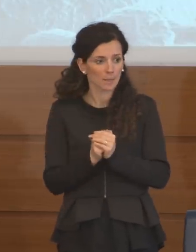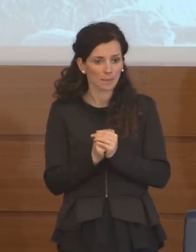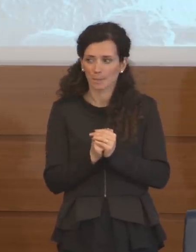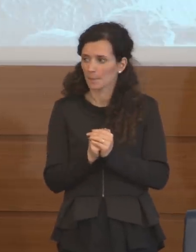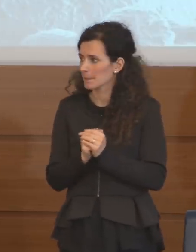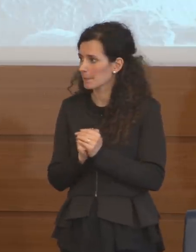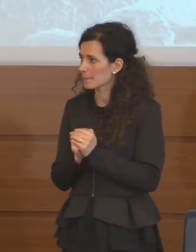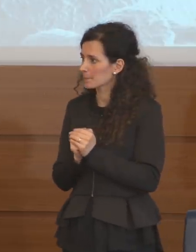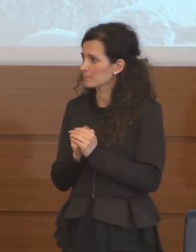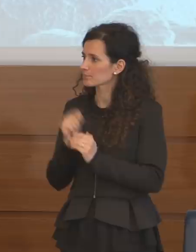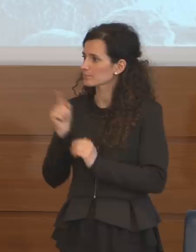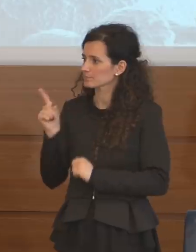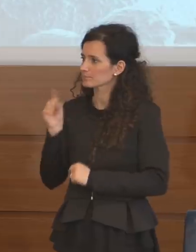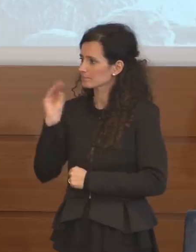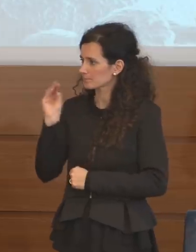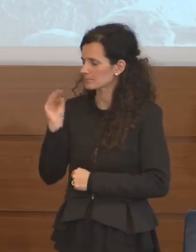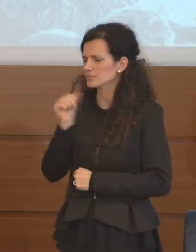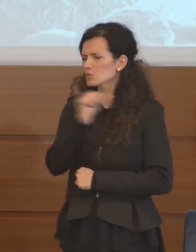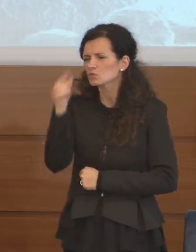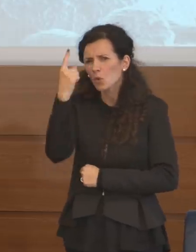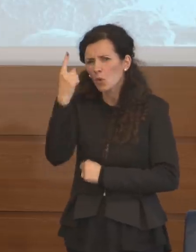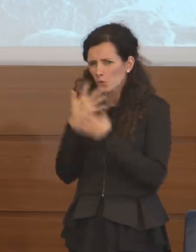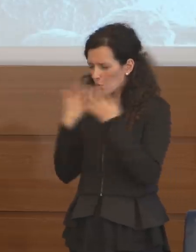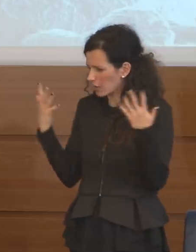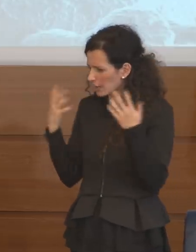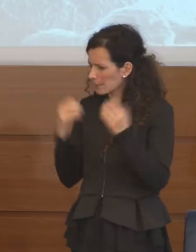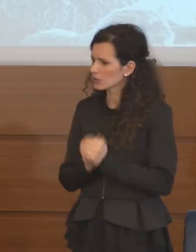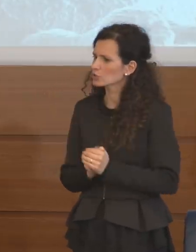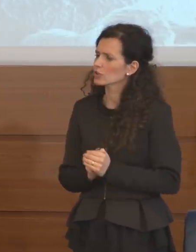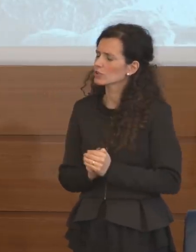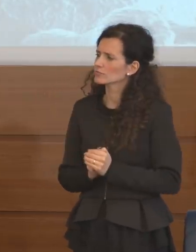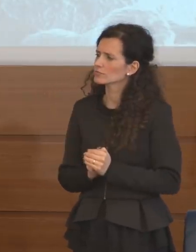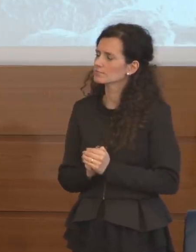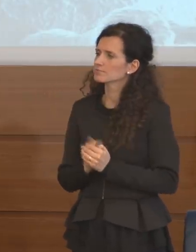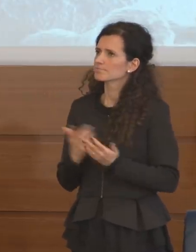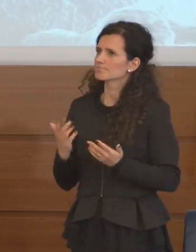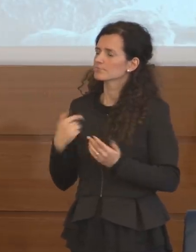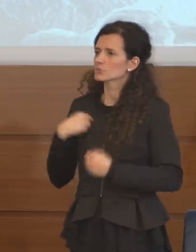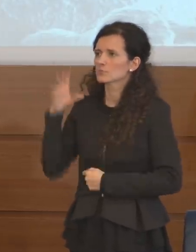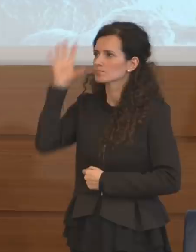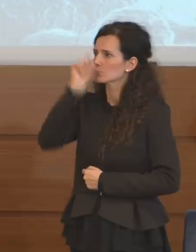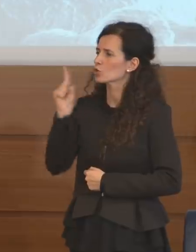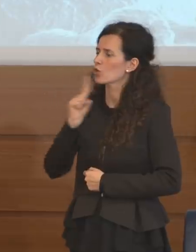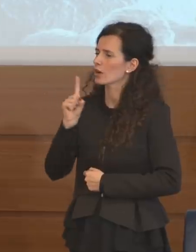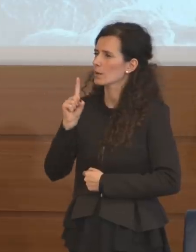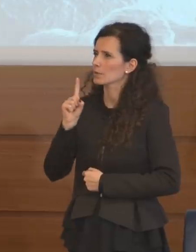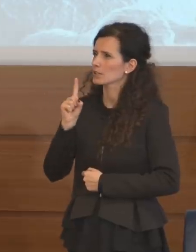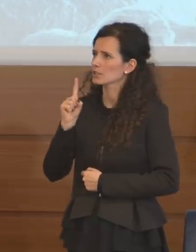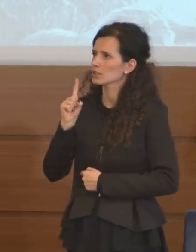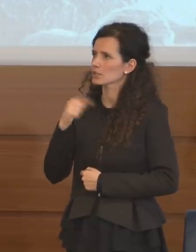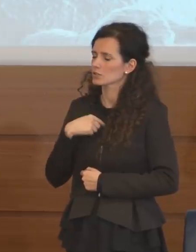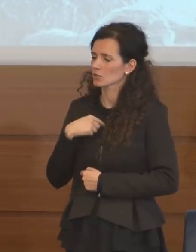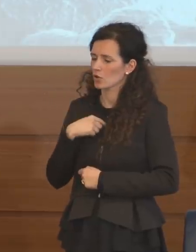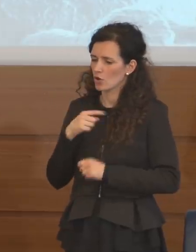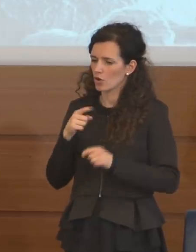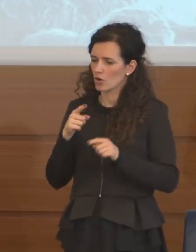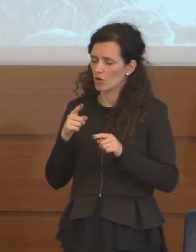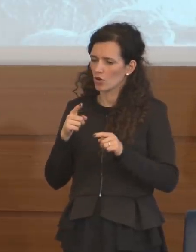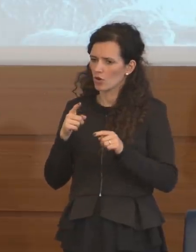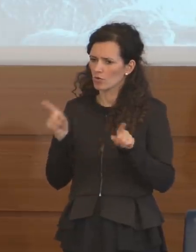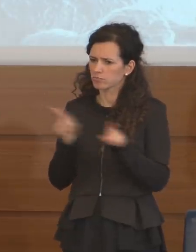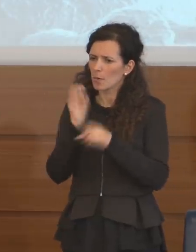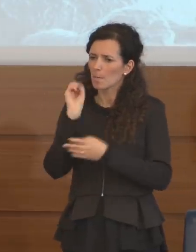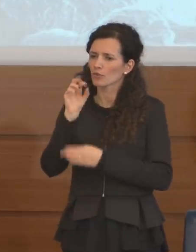Sì, solo un chiarimento perché non capisco a questo punto e distingo fatti anche da Ricciardi prima